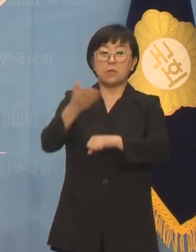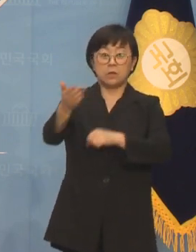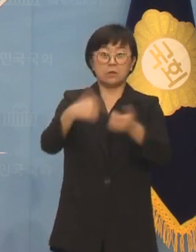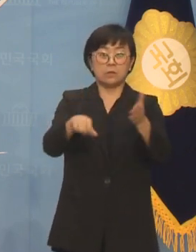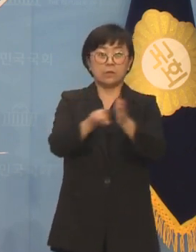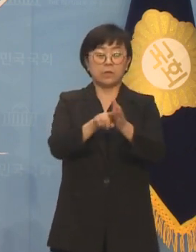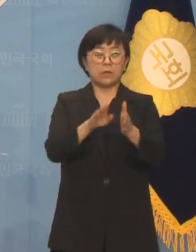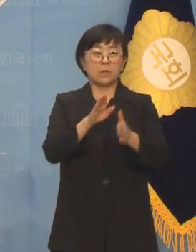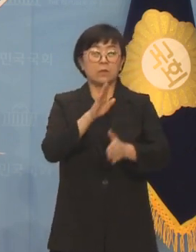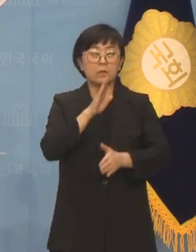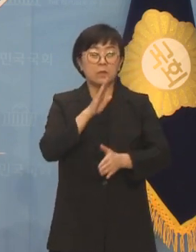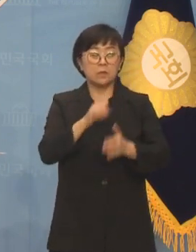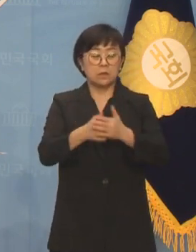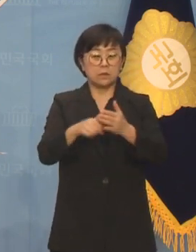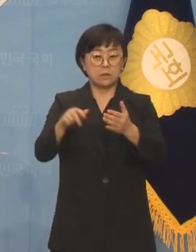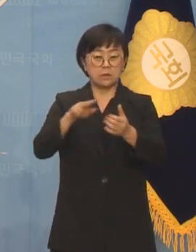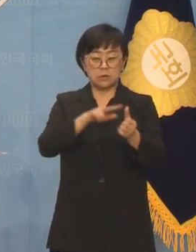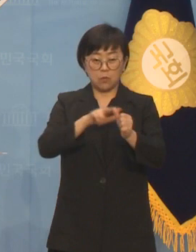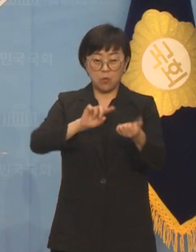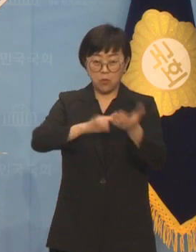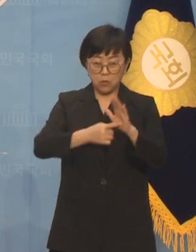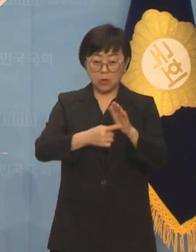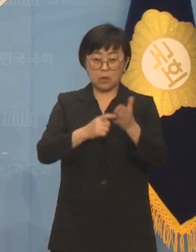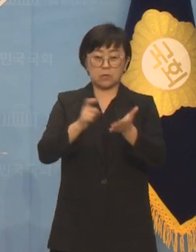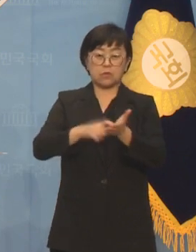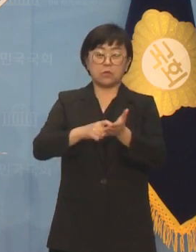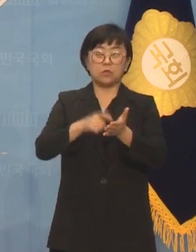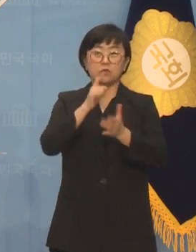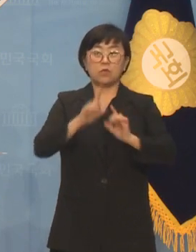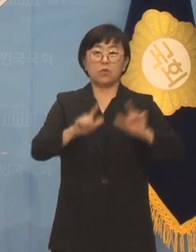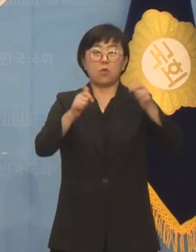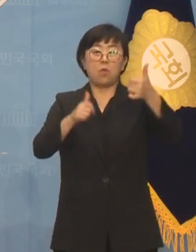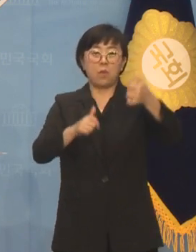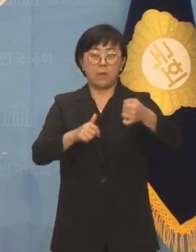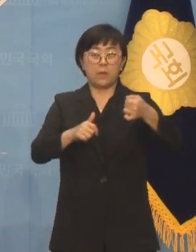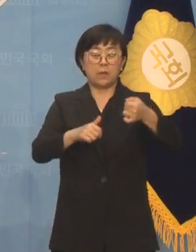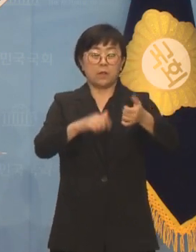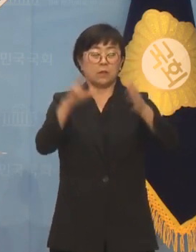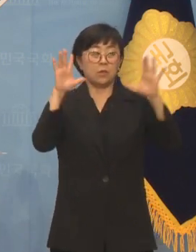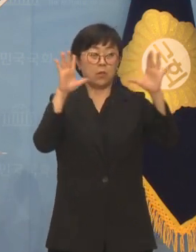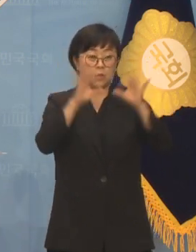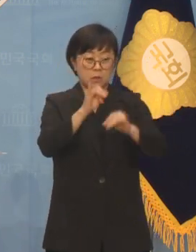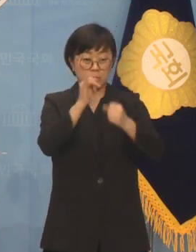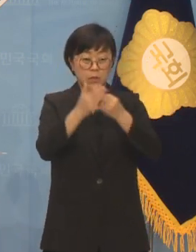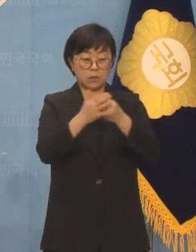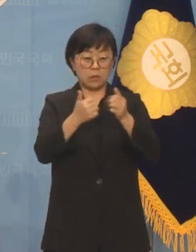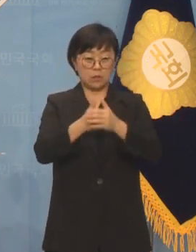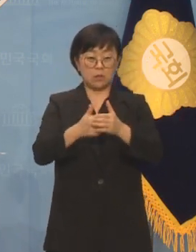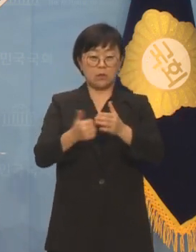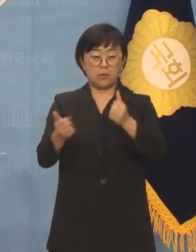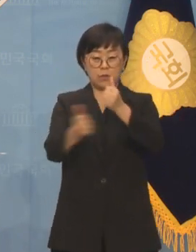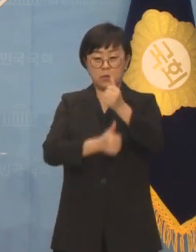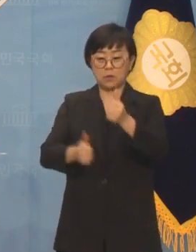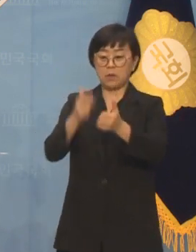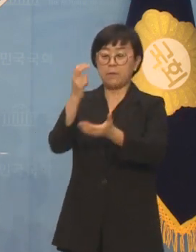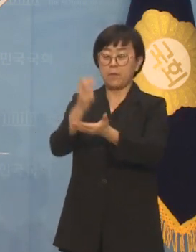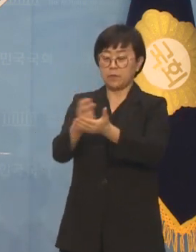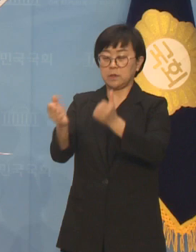신상 공개 촉구에 관한 청원이 지난 수요일 5만 명의 동의로 성립되어서 소관위원회인